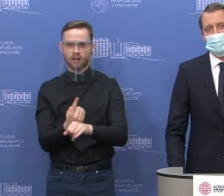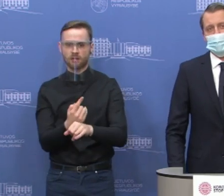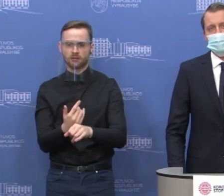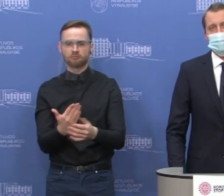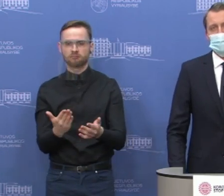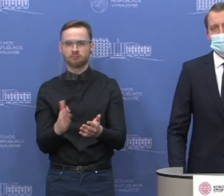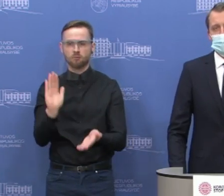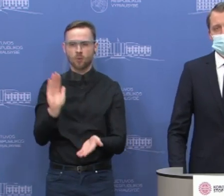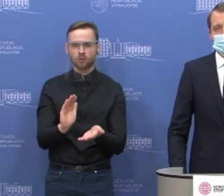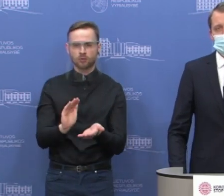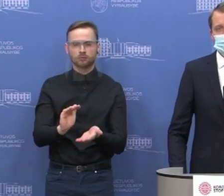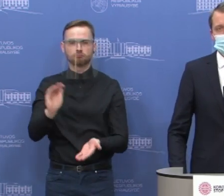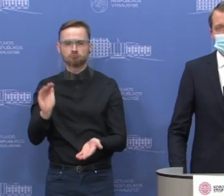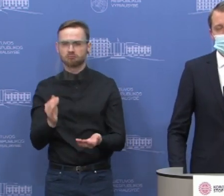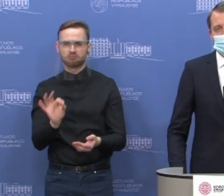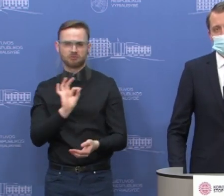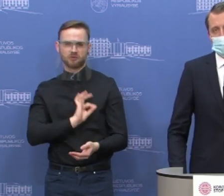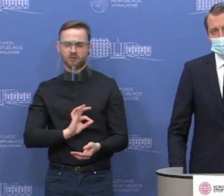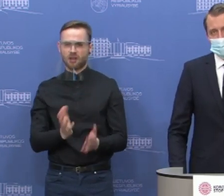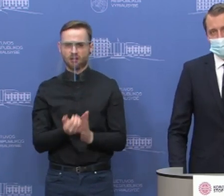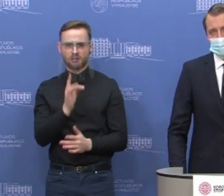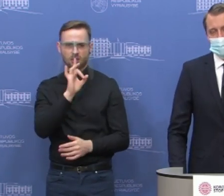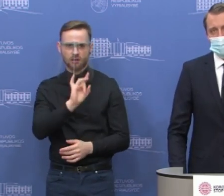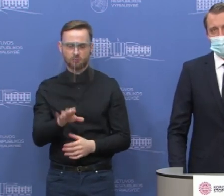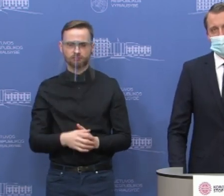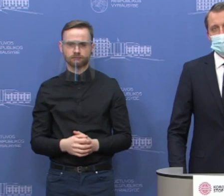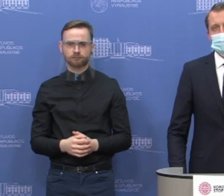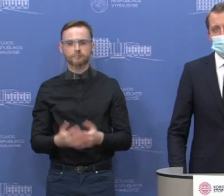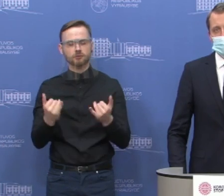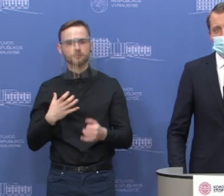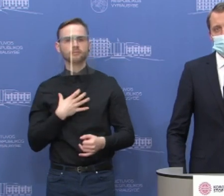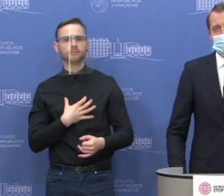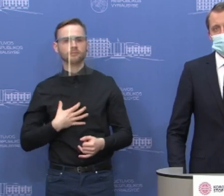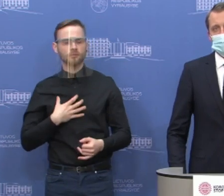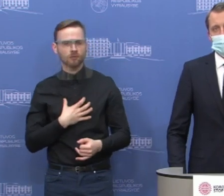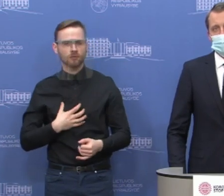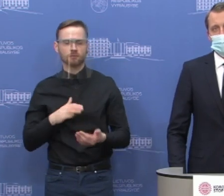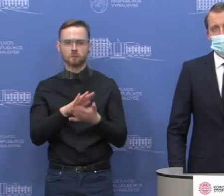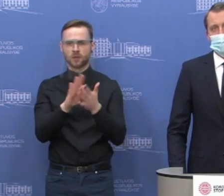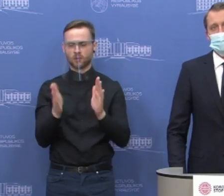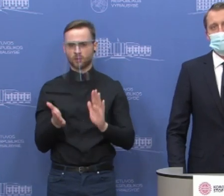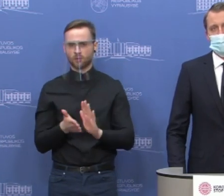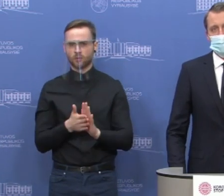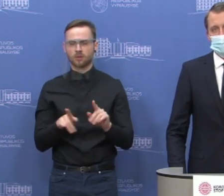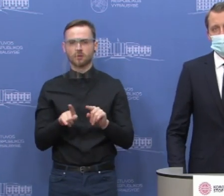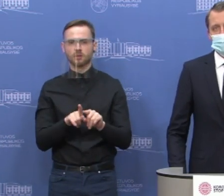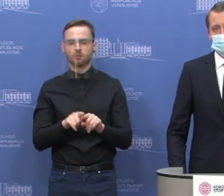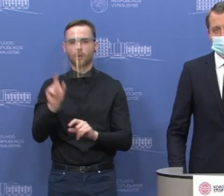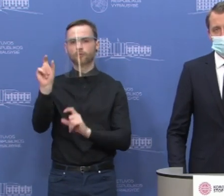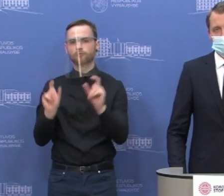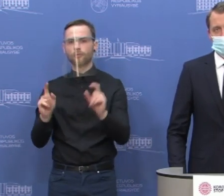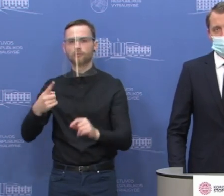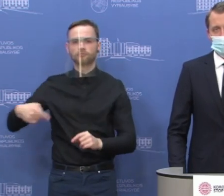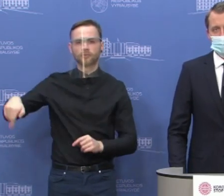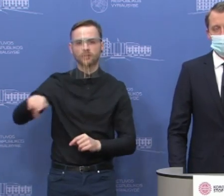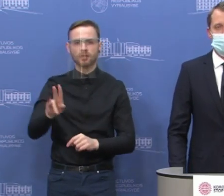esminio poveikio neduos mums svarbiausia pasiruošti ir atsakingai žiūrėti taip pat ir klientams, ir